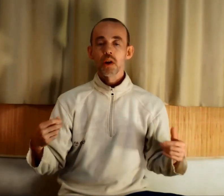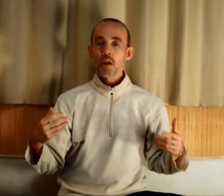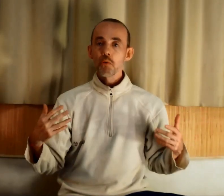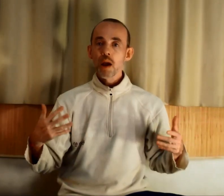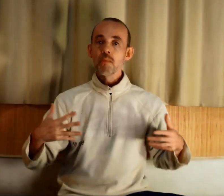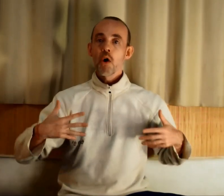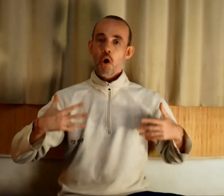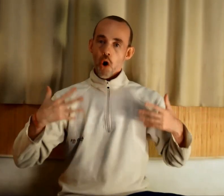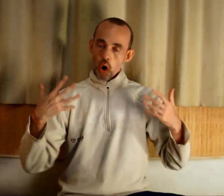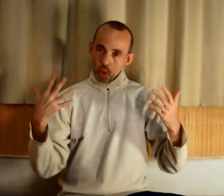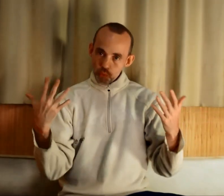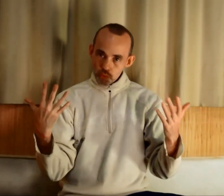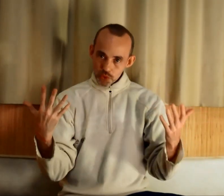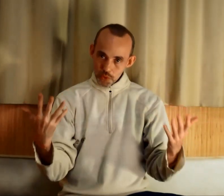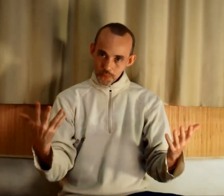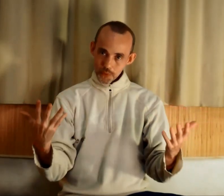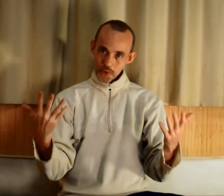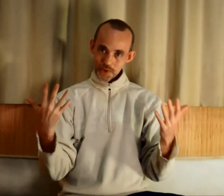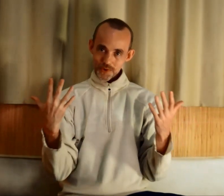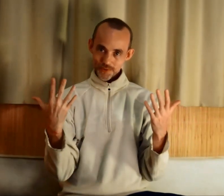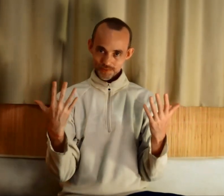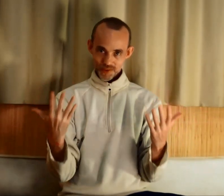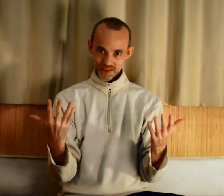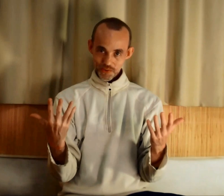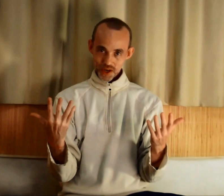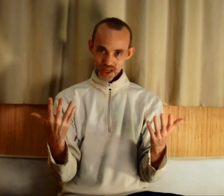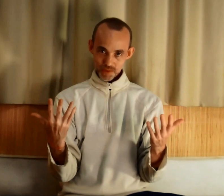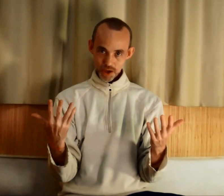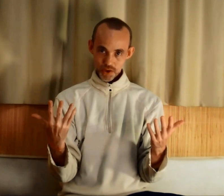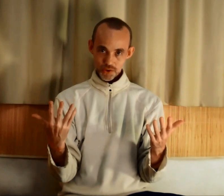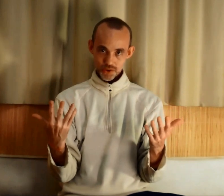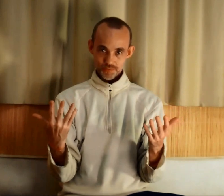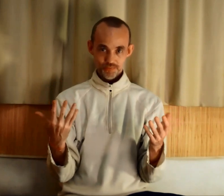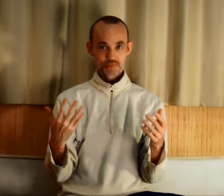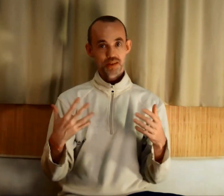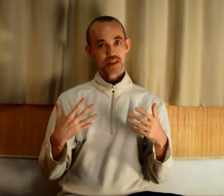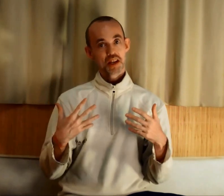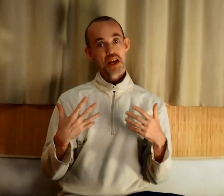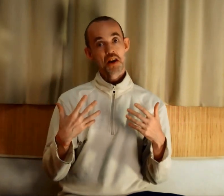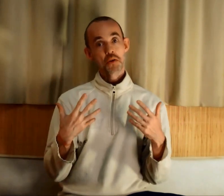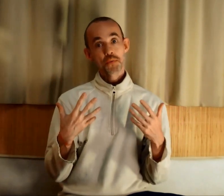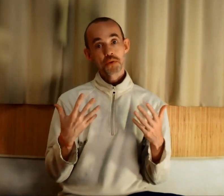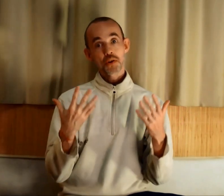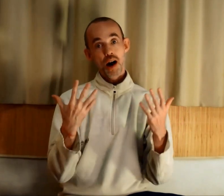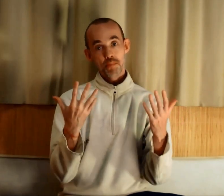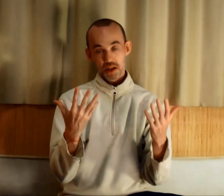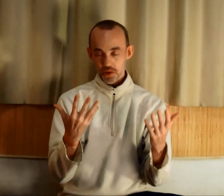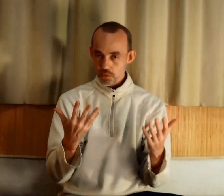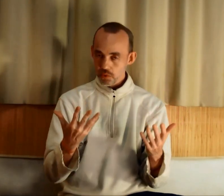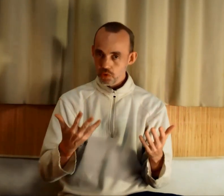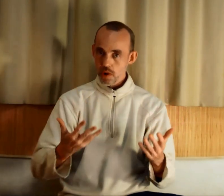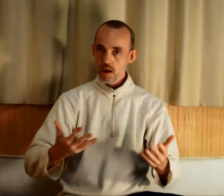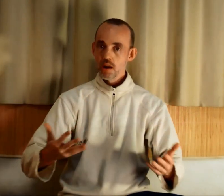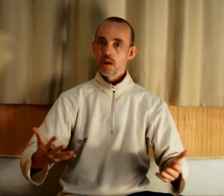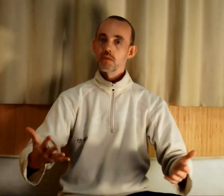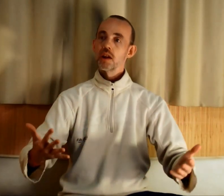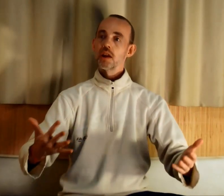Donc là, de même, en vous offrant ces nouvelles expériences, et en le faisant à partir de votre joie, vous allez